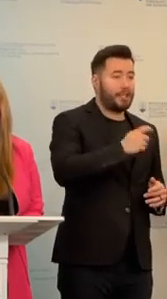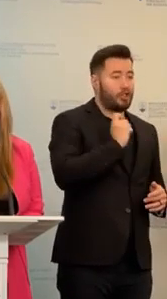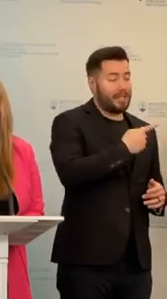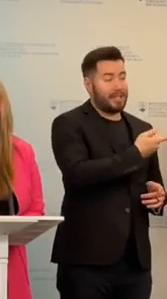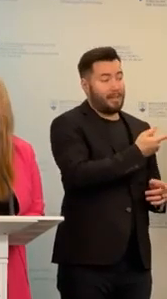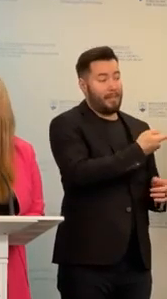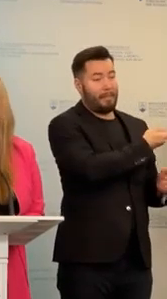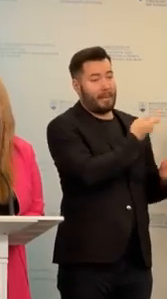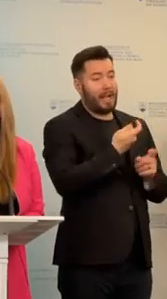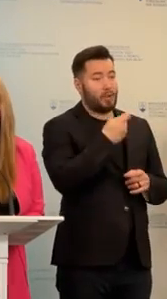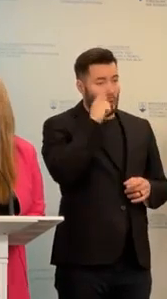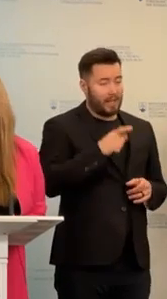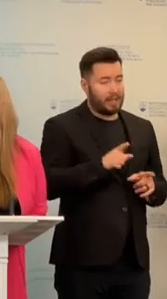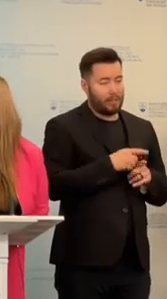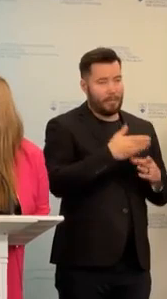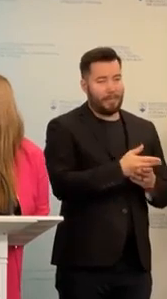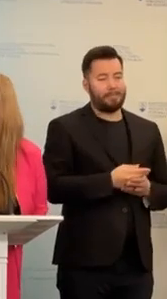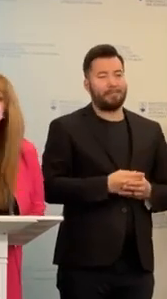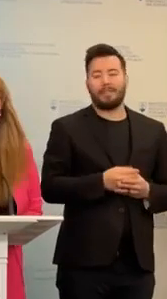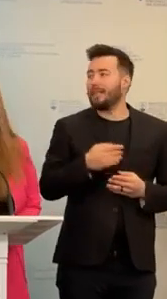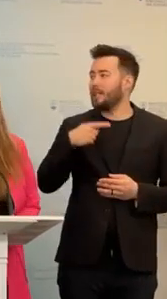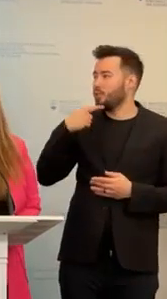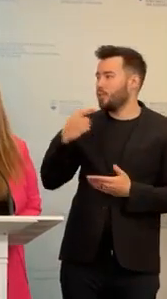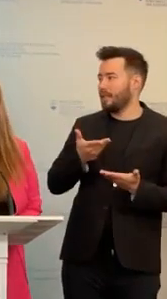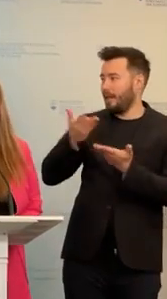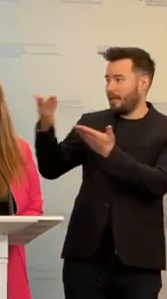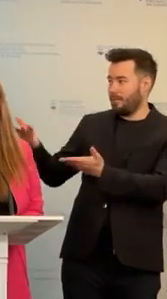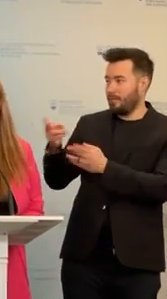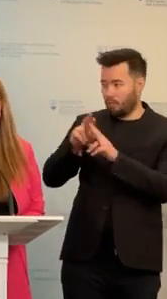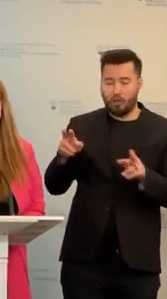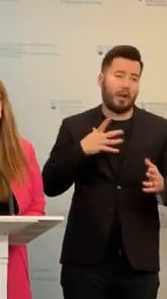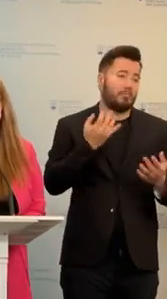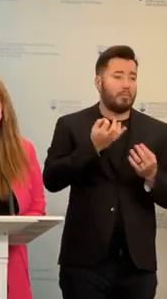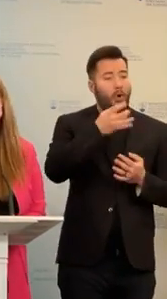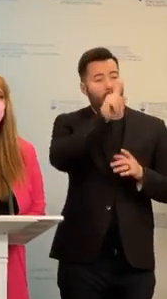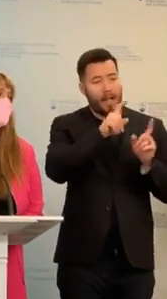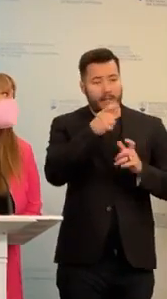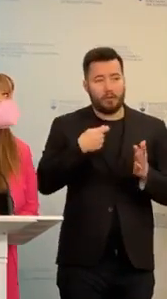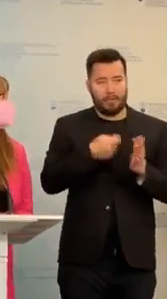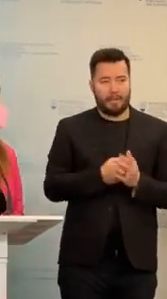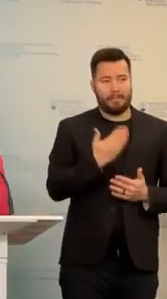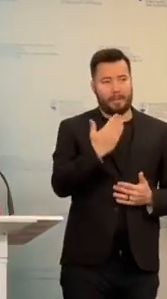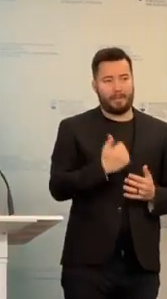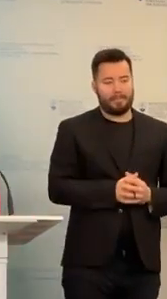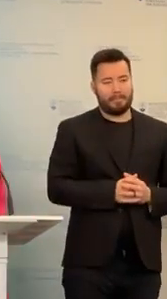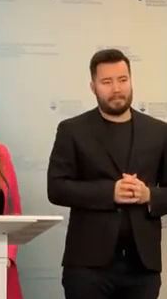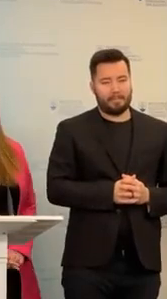žiaci prichádzajúci z Ukrajiny. Zuzka, dávam ti slovo a ja potom doplním samozrejme akékoľvek otázky. Ďakujem.